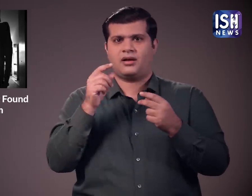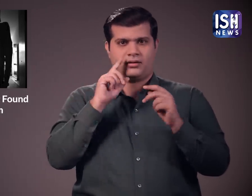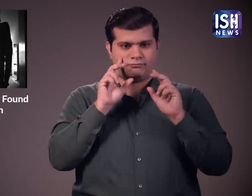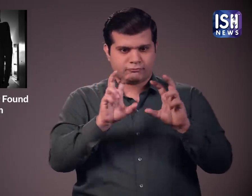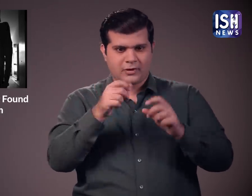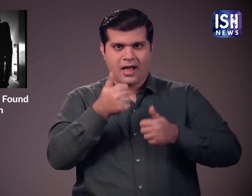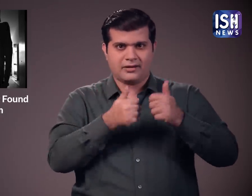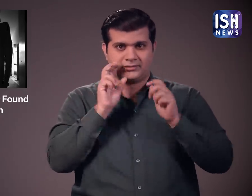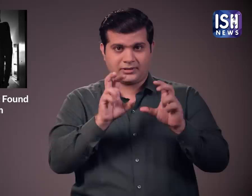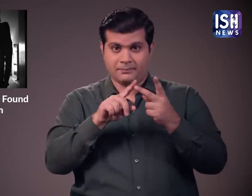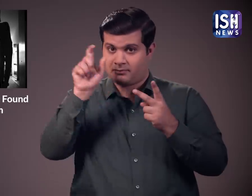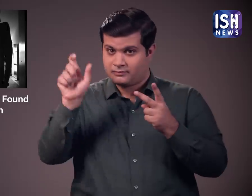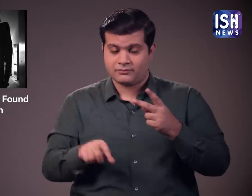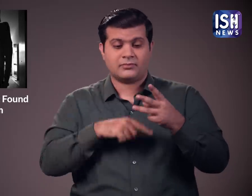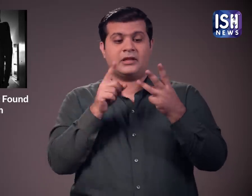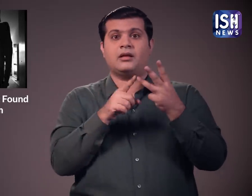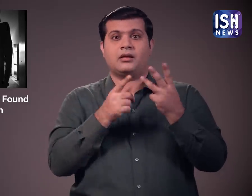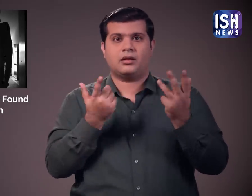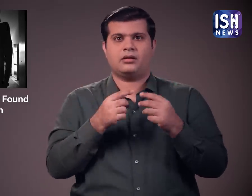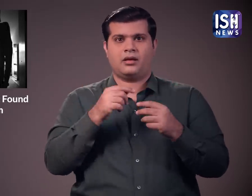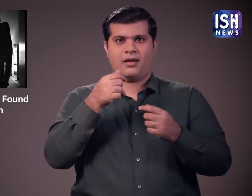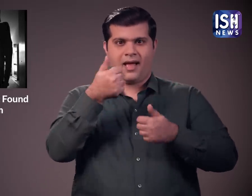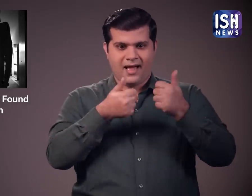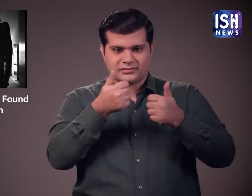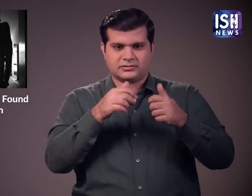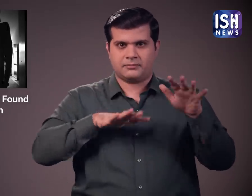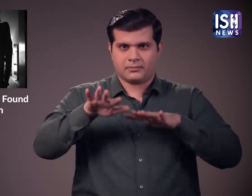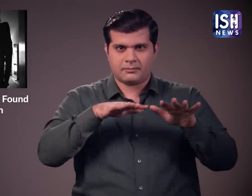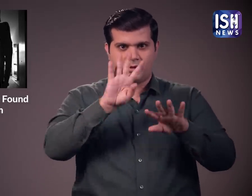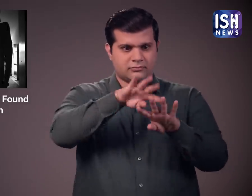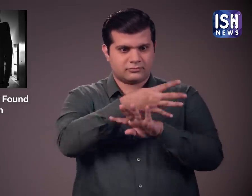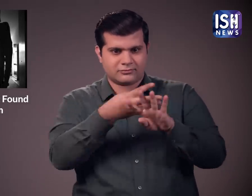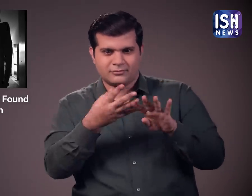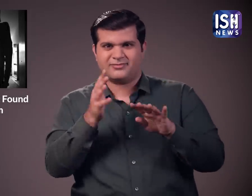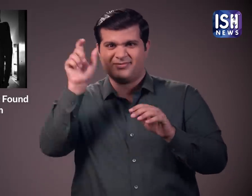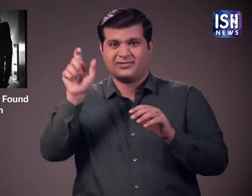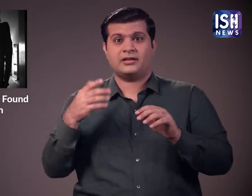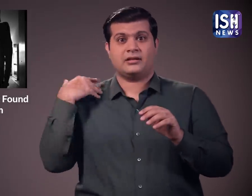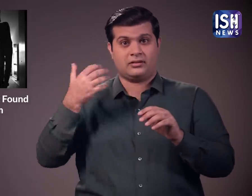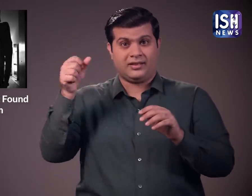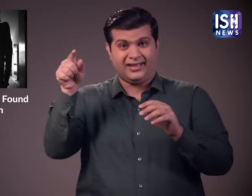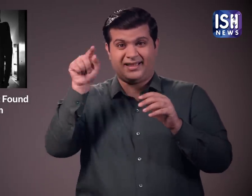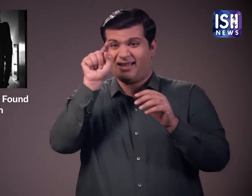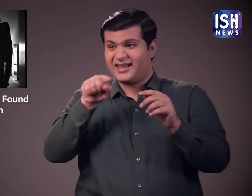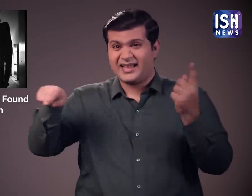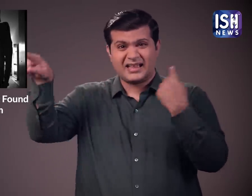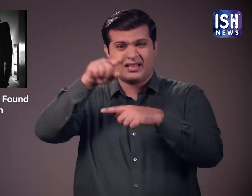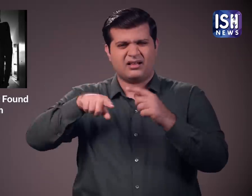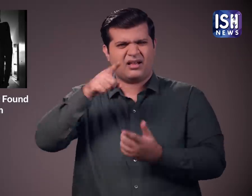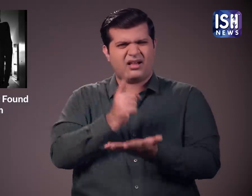परिक्षा नियंत्रक, और विश्व